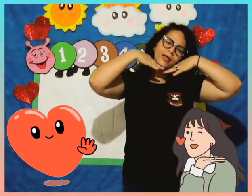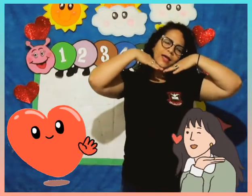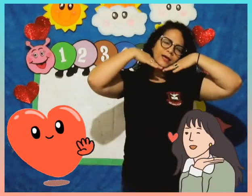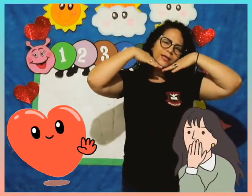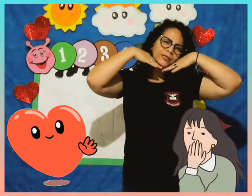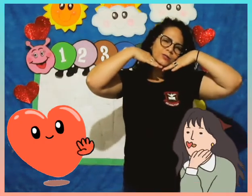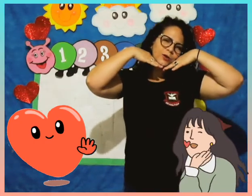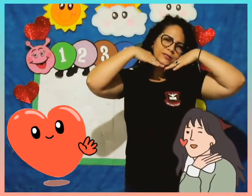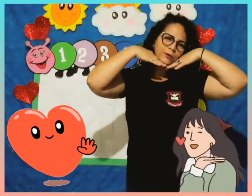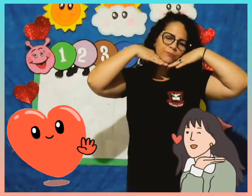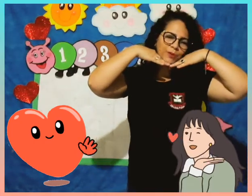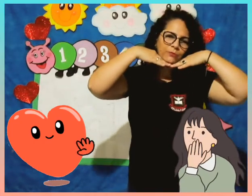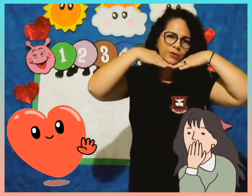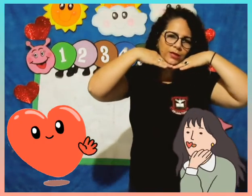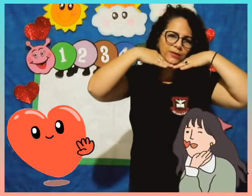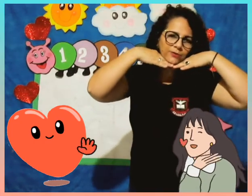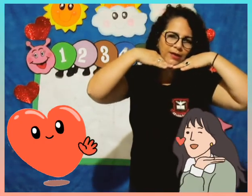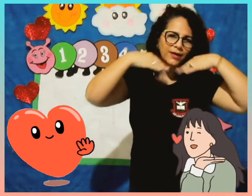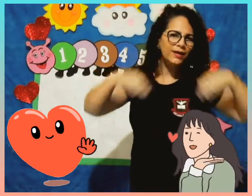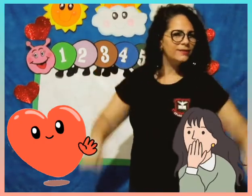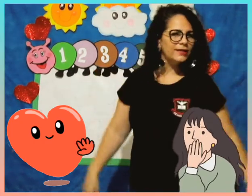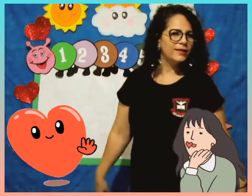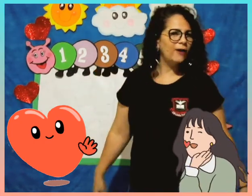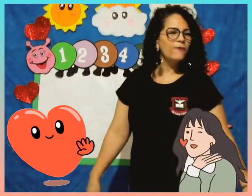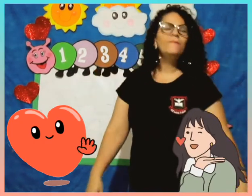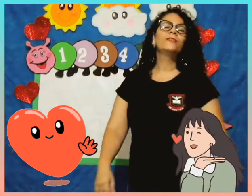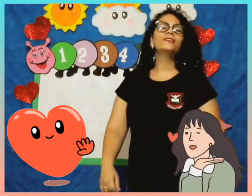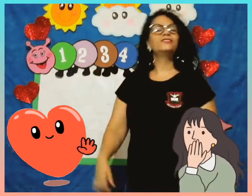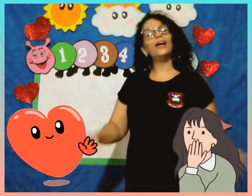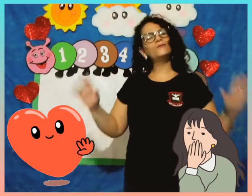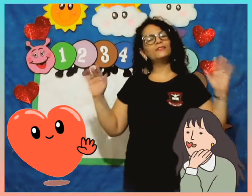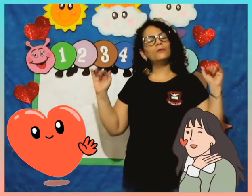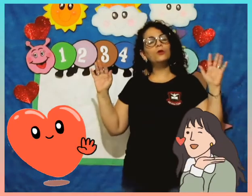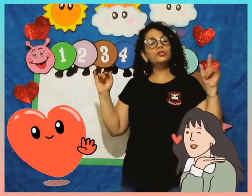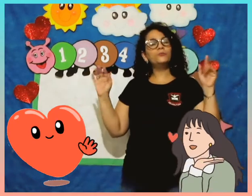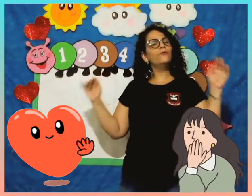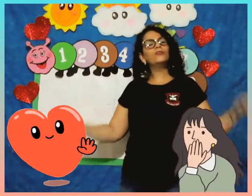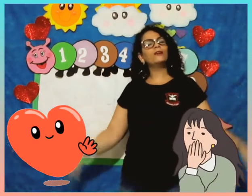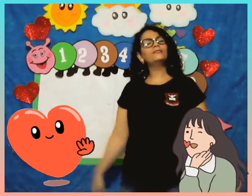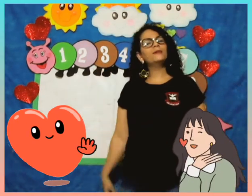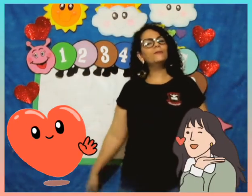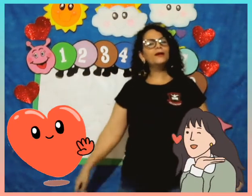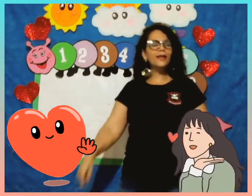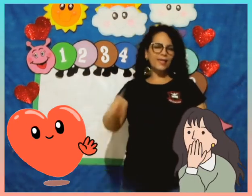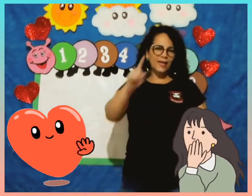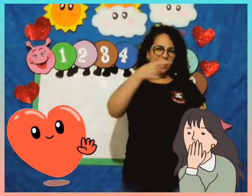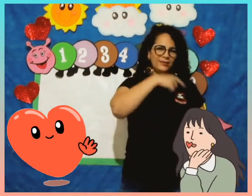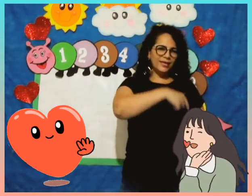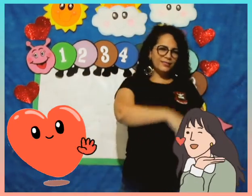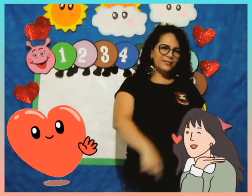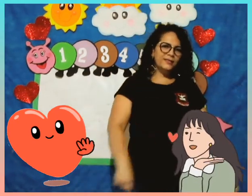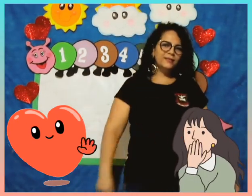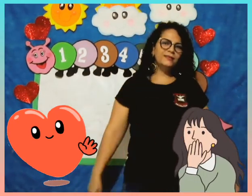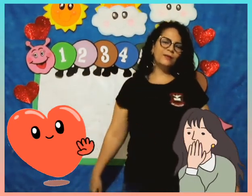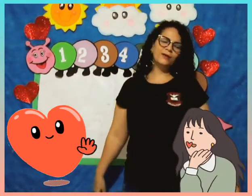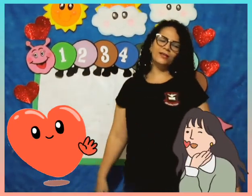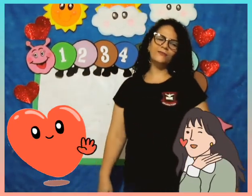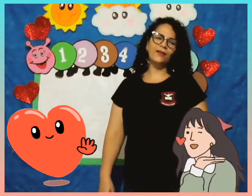sorrisão bem bonito, hein? Tá legal? Tchau, meus amores. Bom final de semana. Até semana que vem.